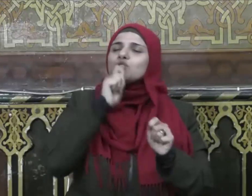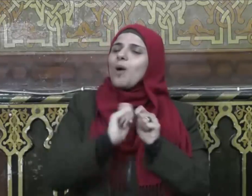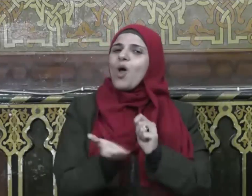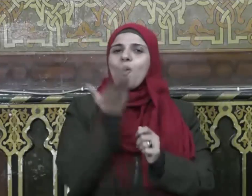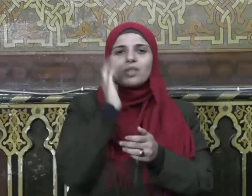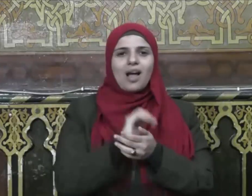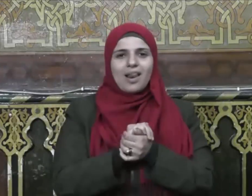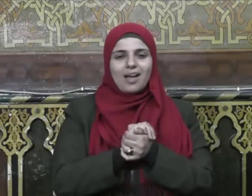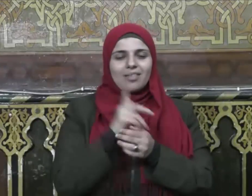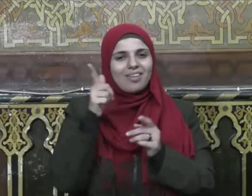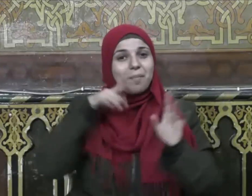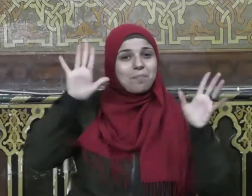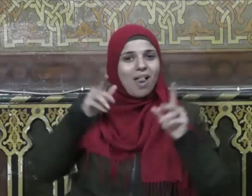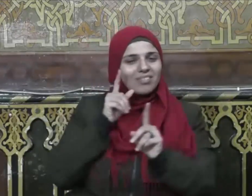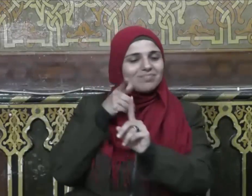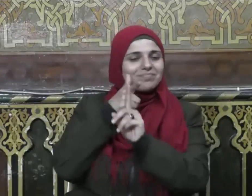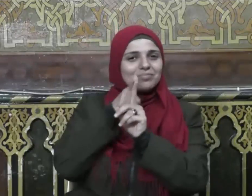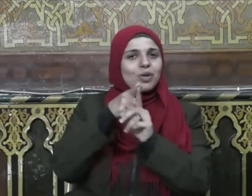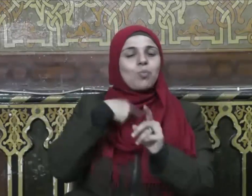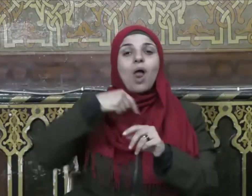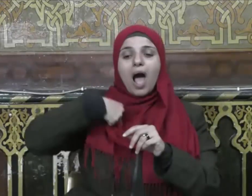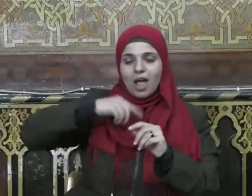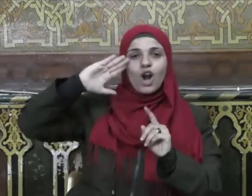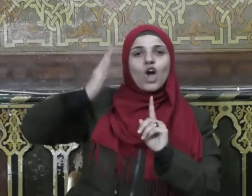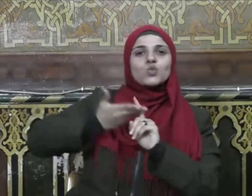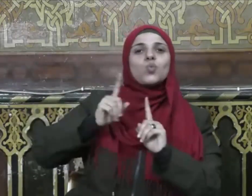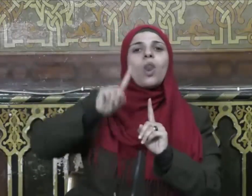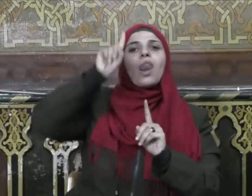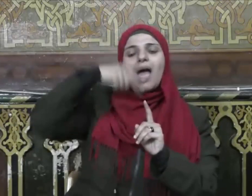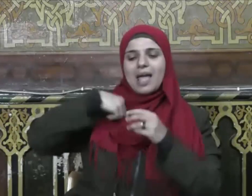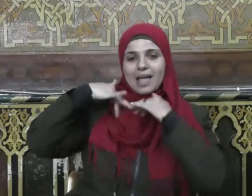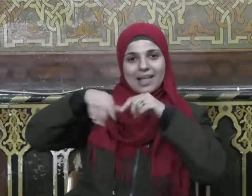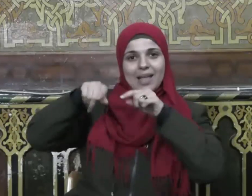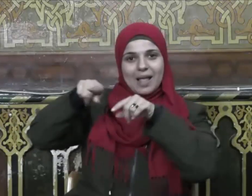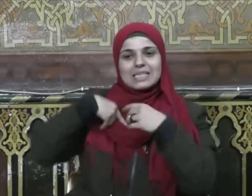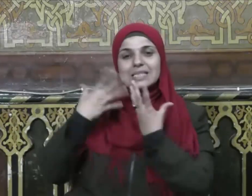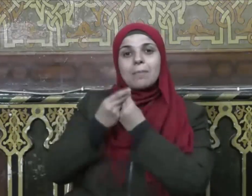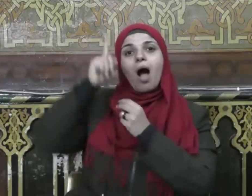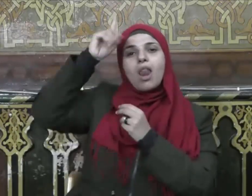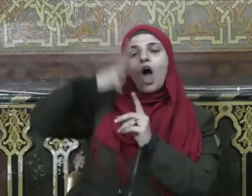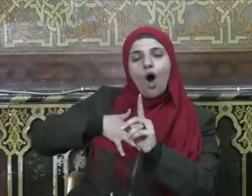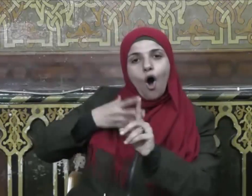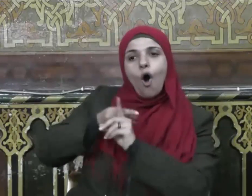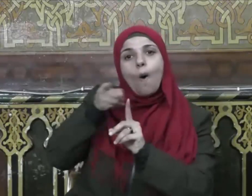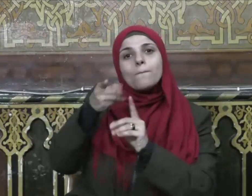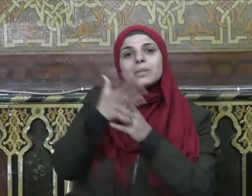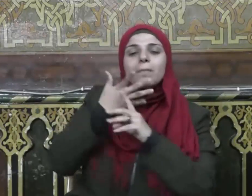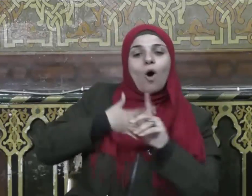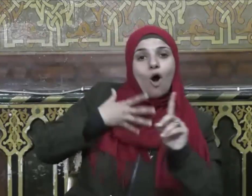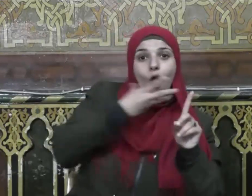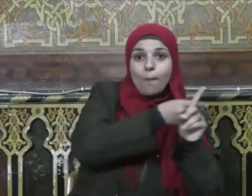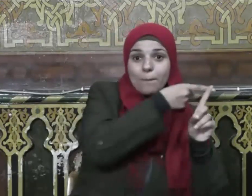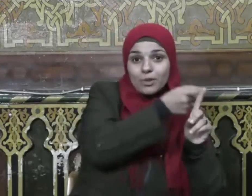قال فإني رسول الله إليك بأن الله قد أحبك كما أحببته فيه